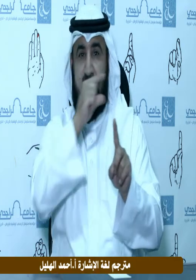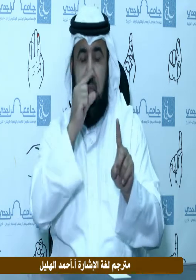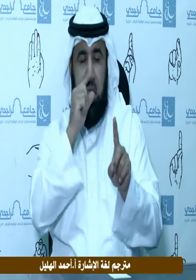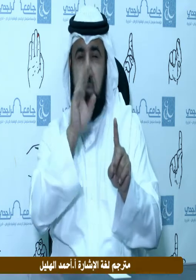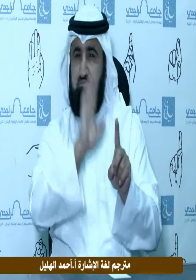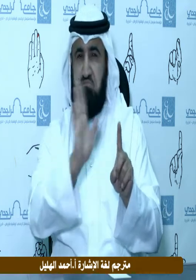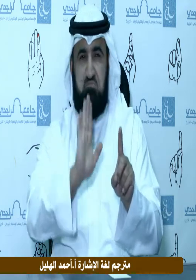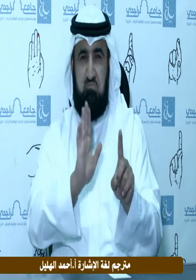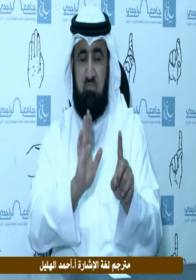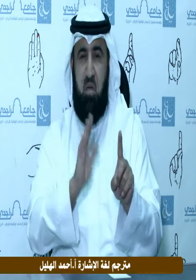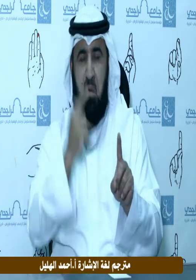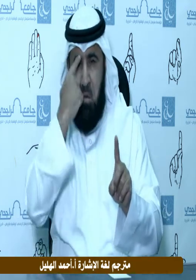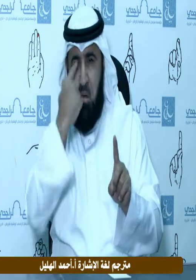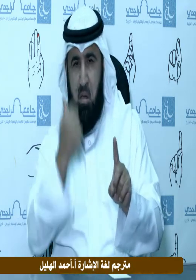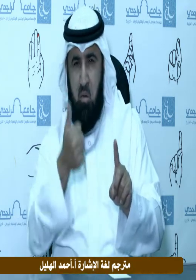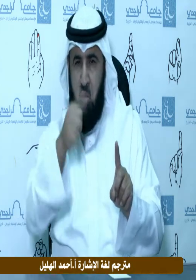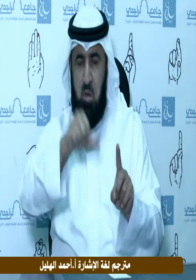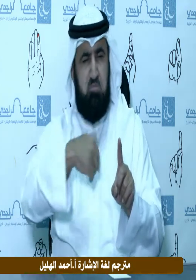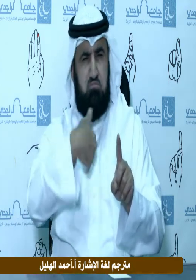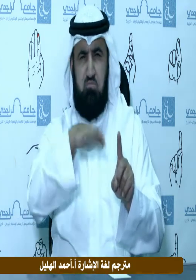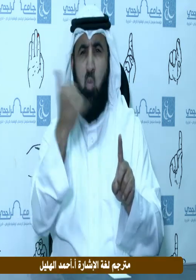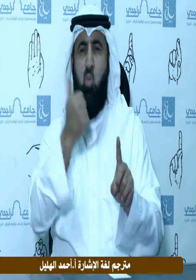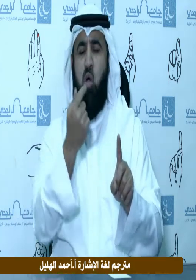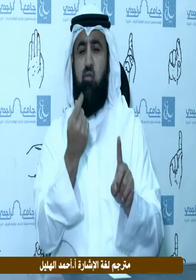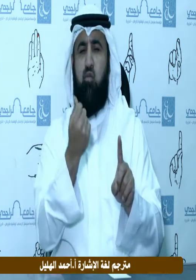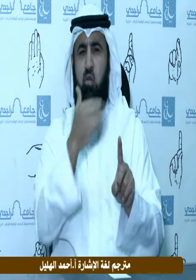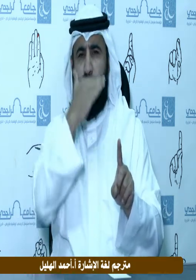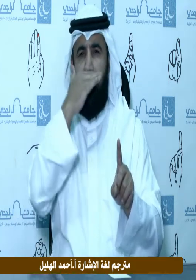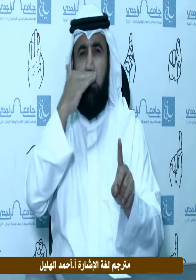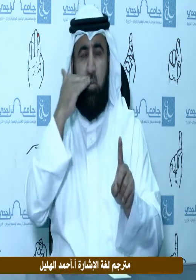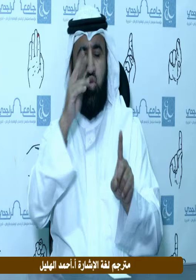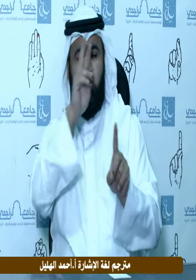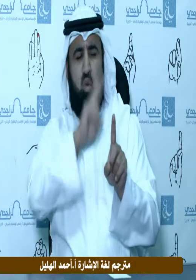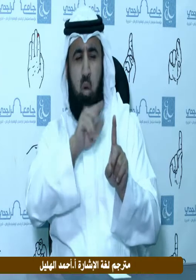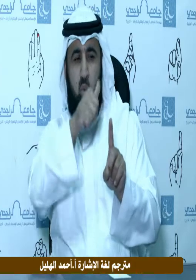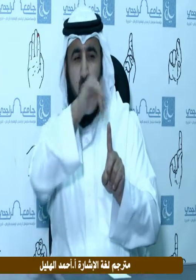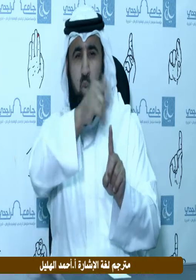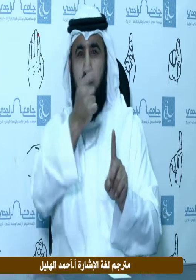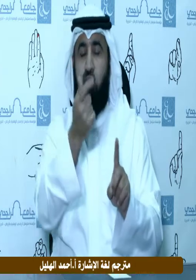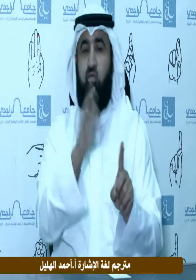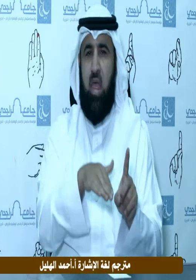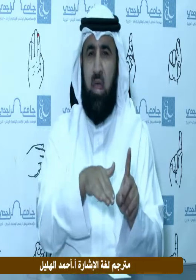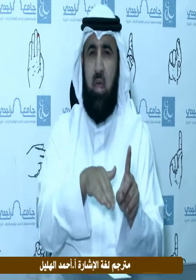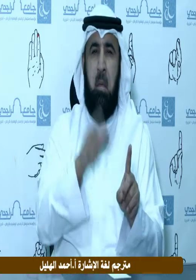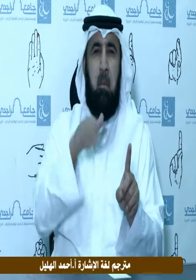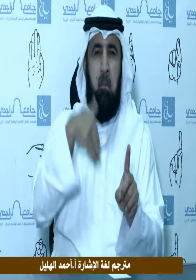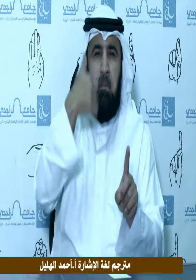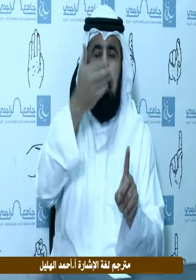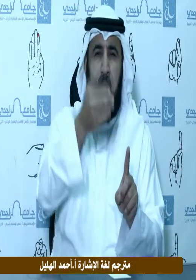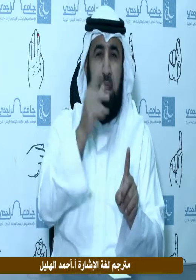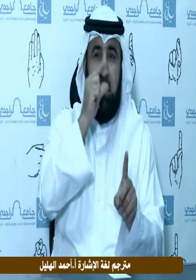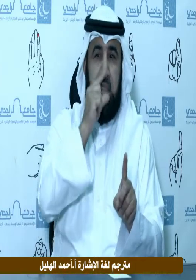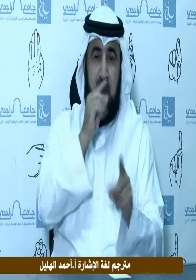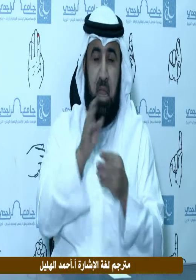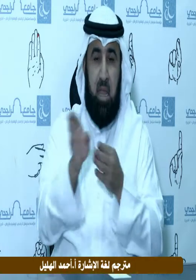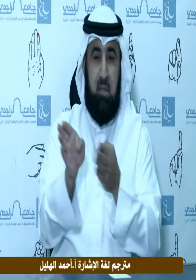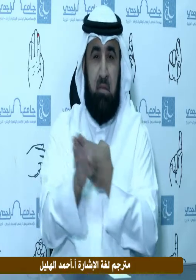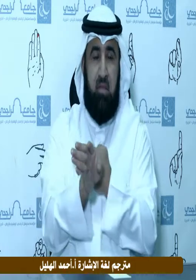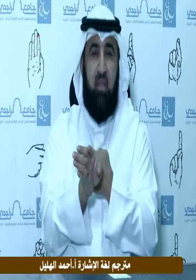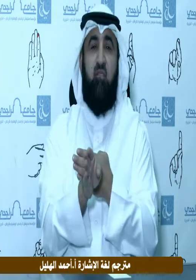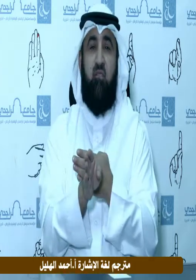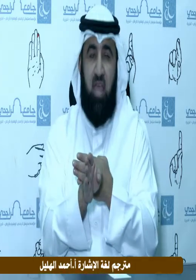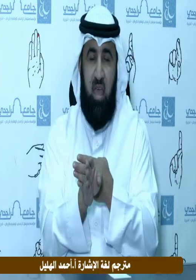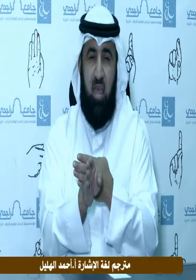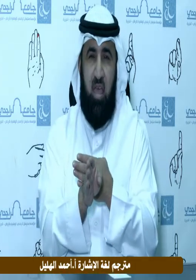خلوقه وتعامله ولذلك فإن هذا الزواج الذي يبنى على غير شرع الله أو